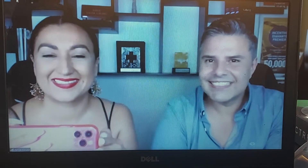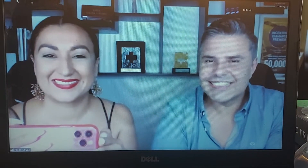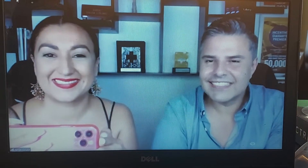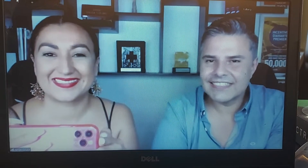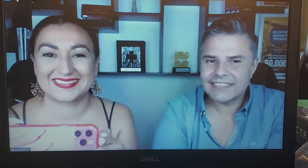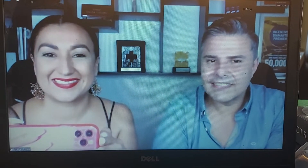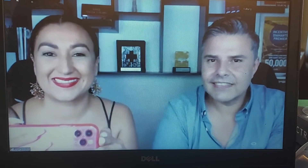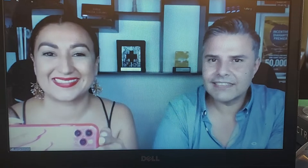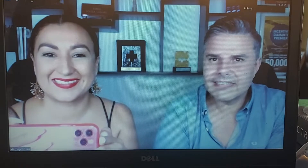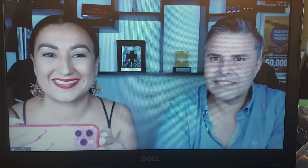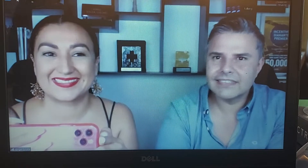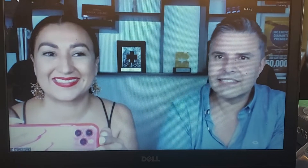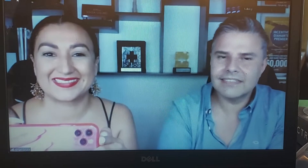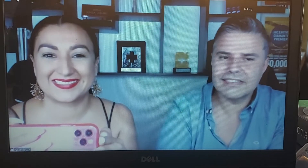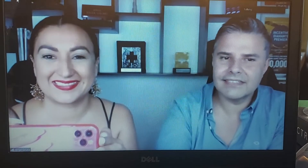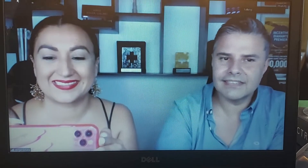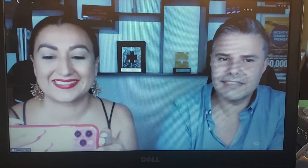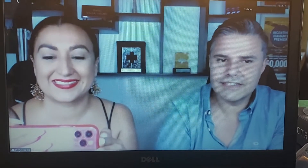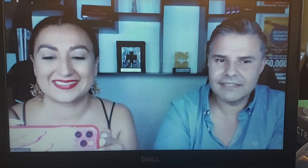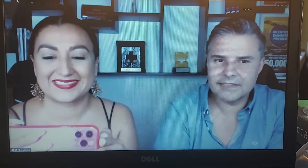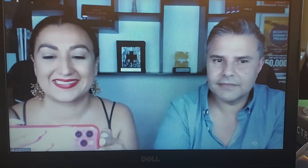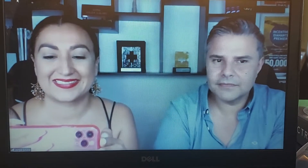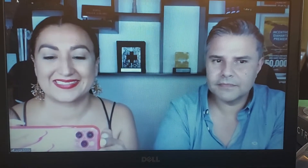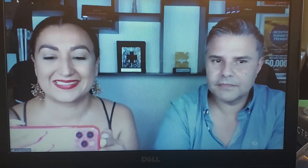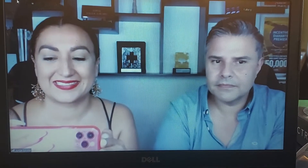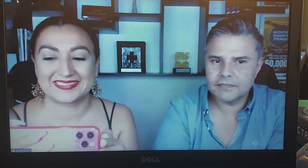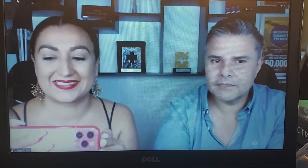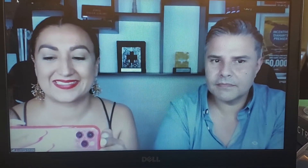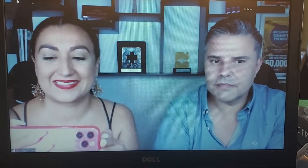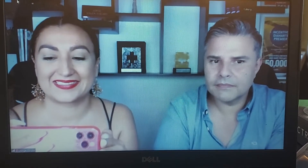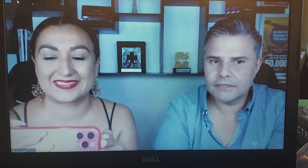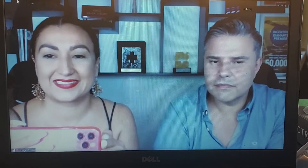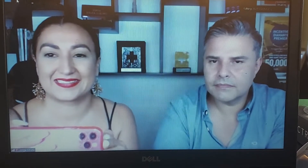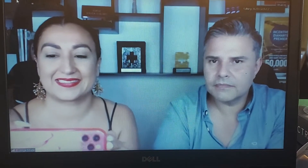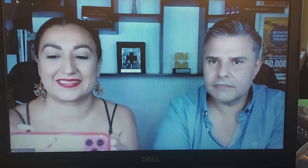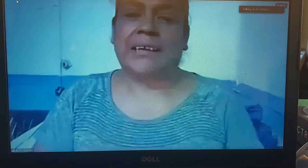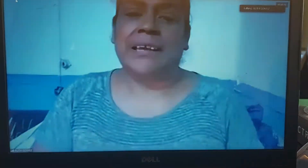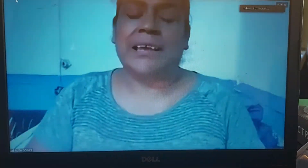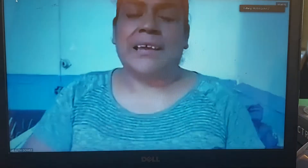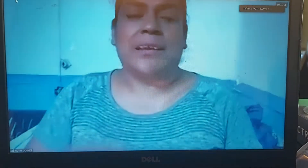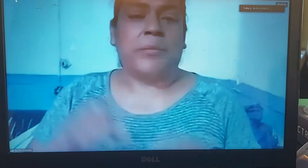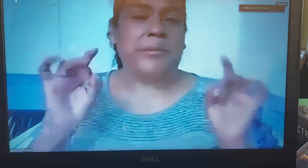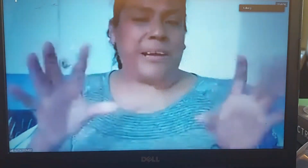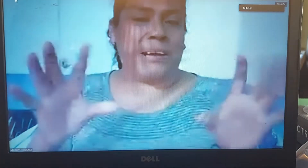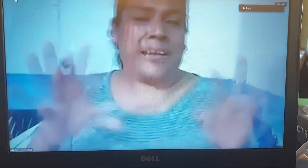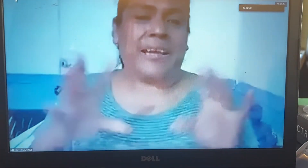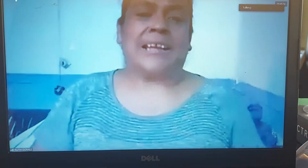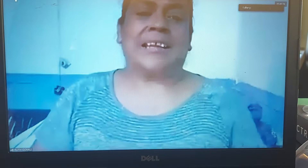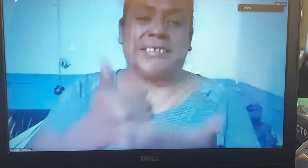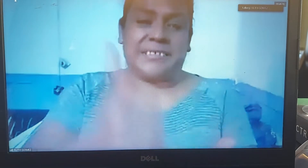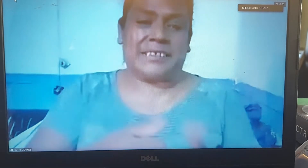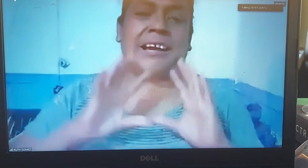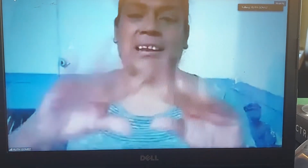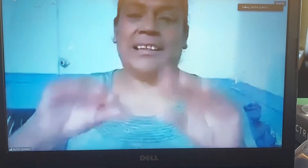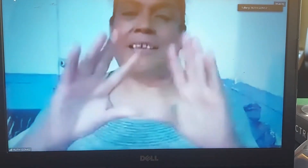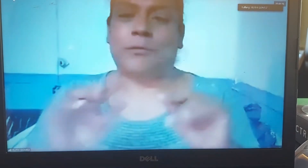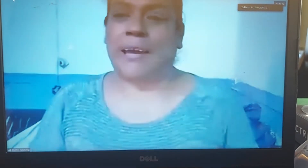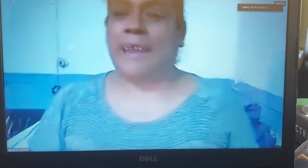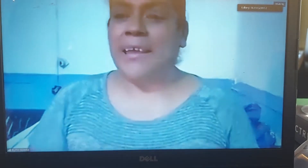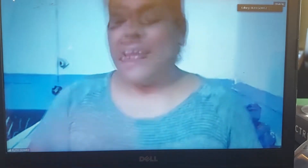personas veían y bueno las personas sordas preguntaban cómo le hace y bueno Angélica les enseñaba, les ayudaba, ellos